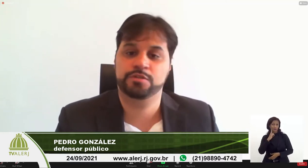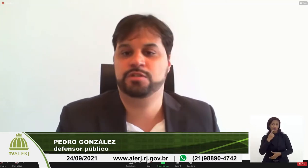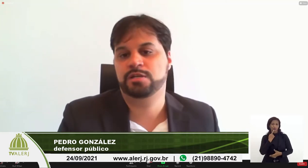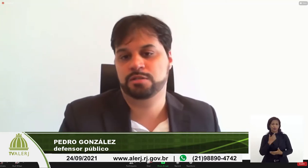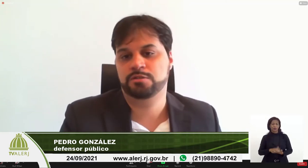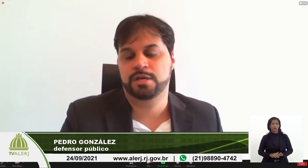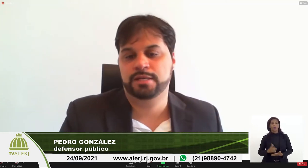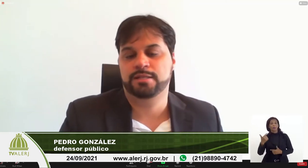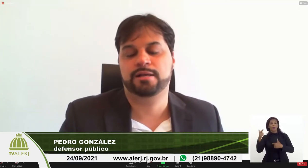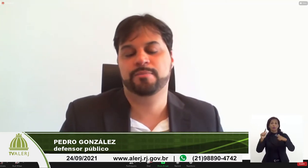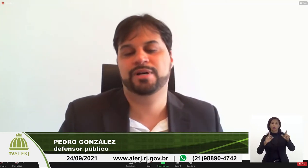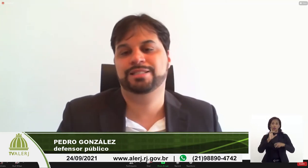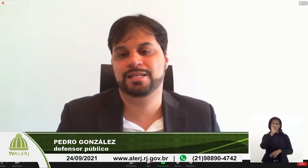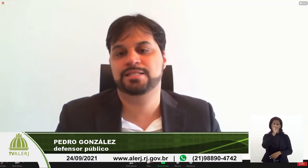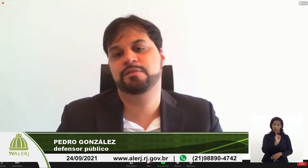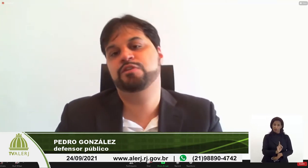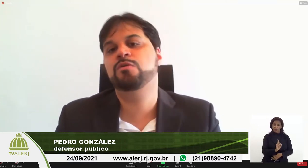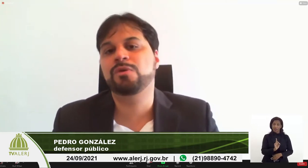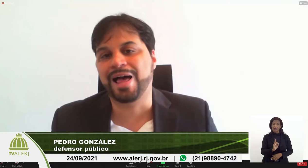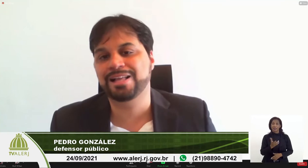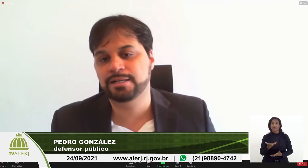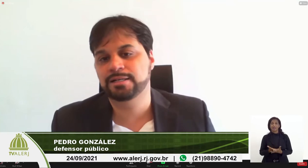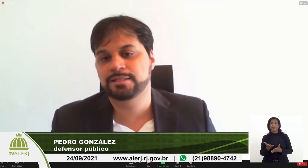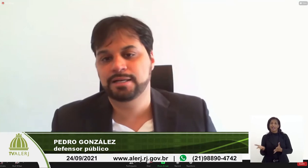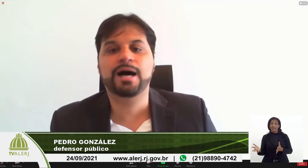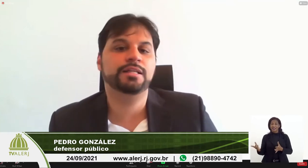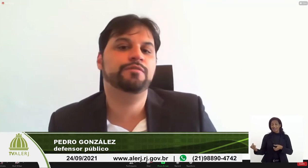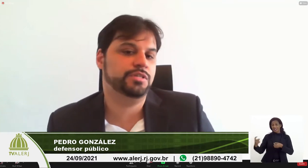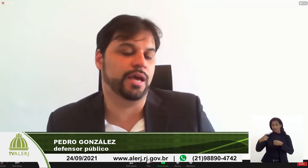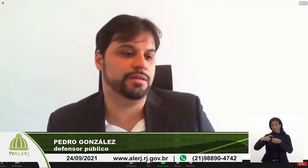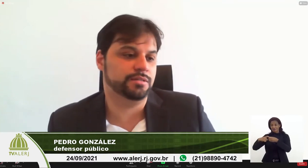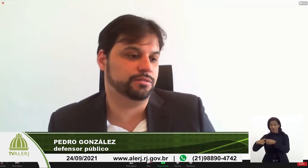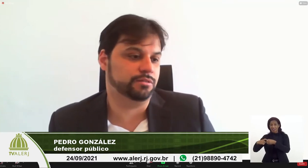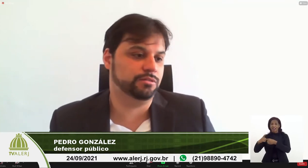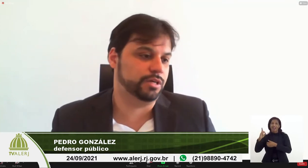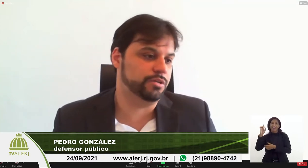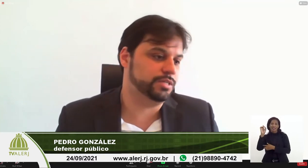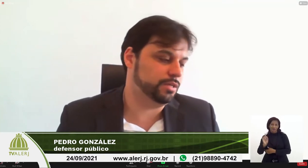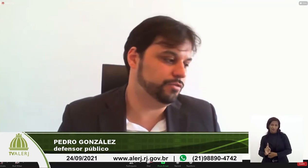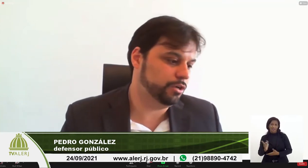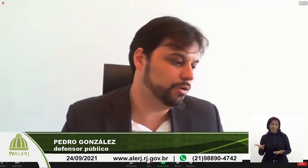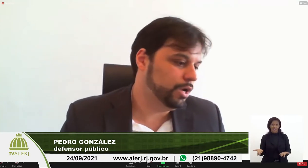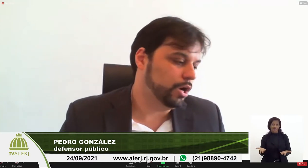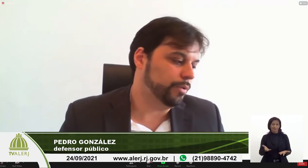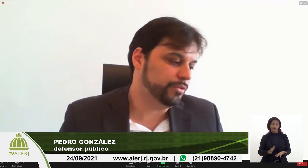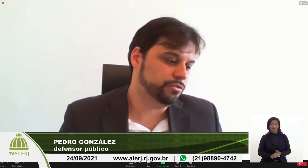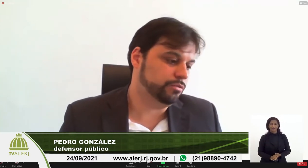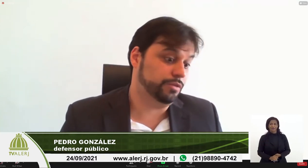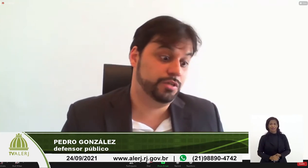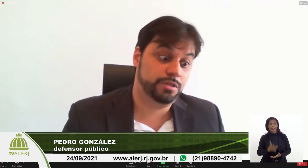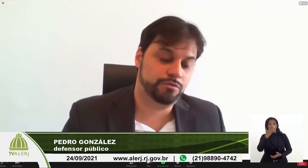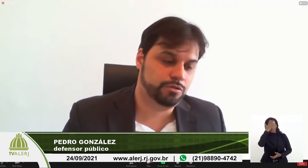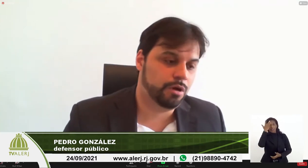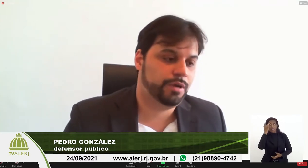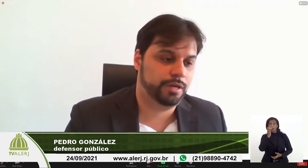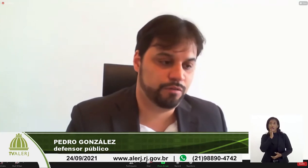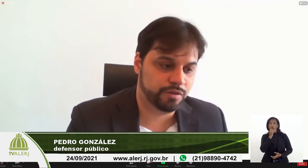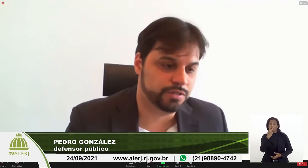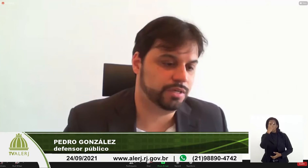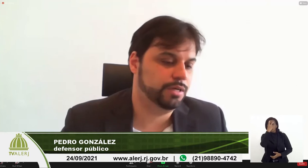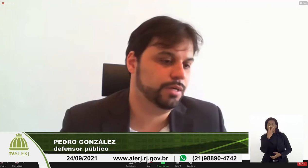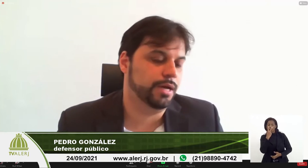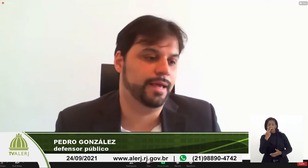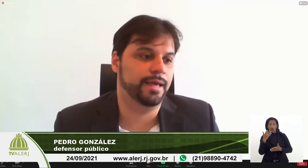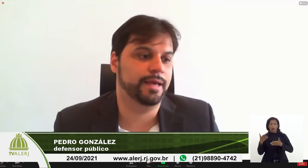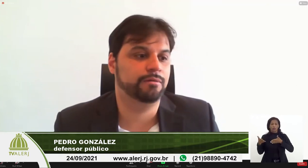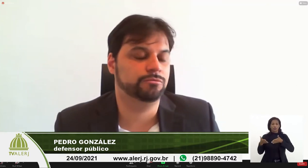deficiências a demanda tem que ser vinculada à deficiência então eu quero dizer sempre chega uma pessoa com deficiência visual querendo